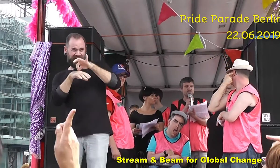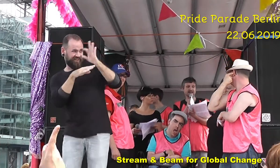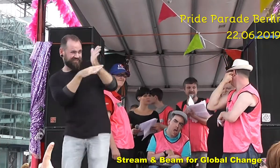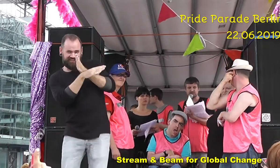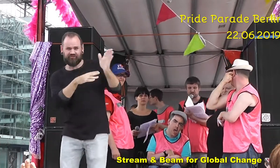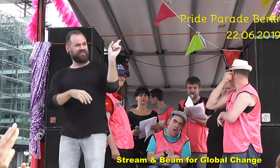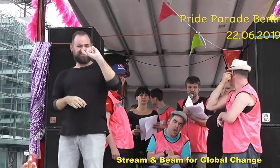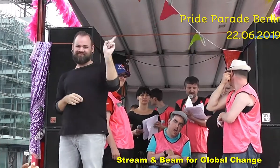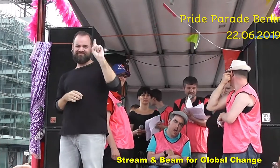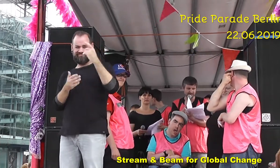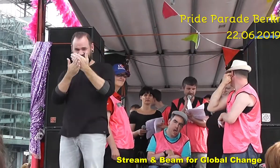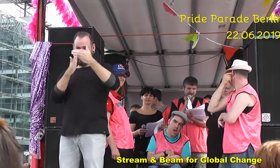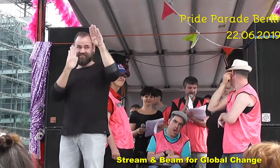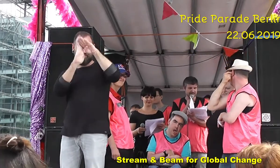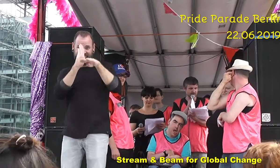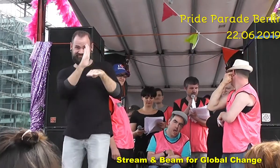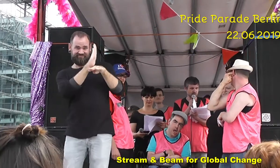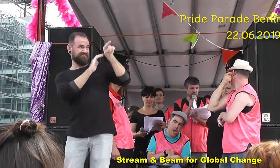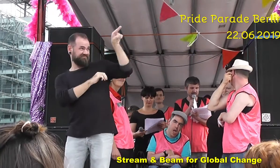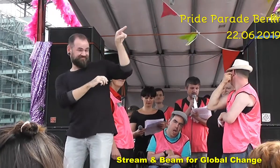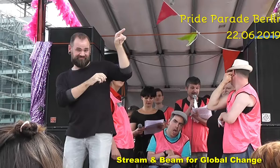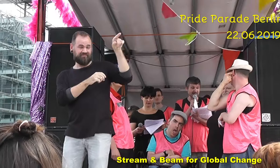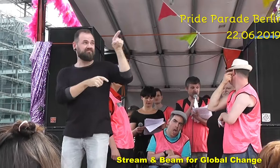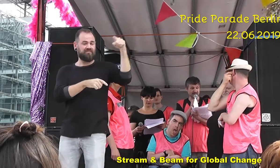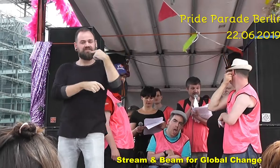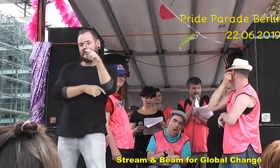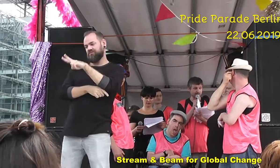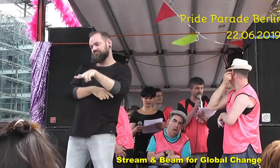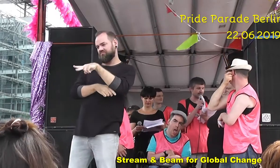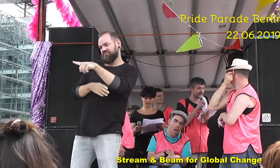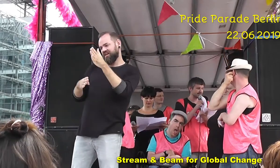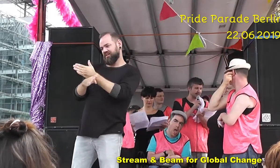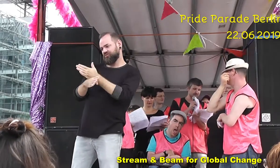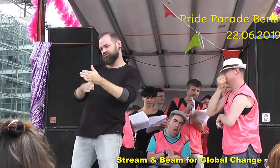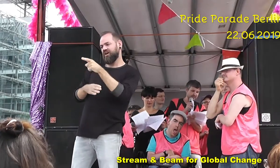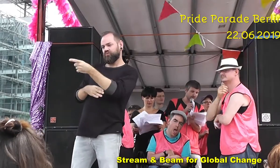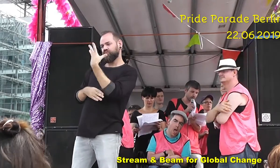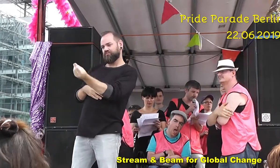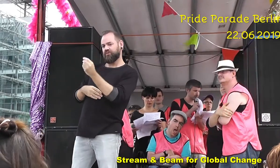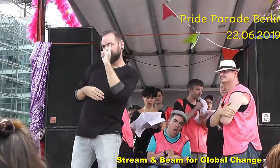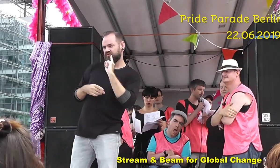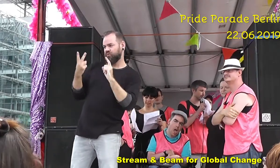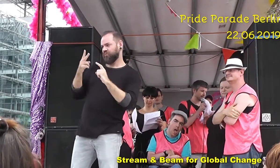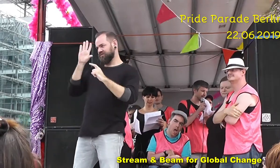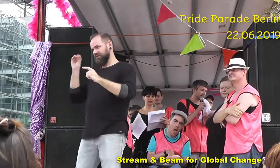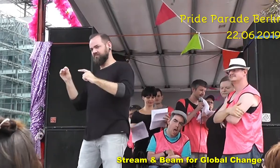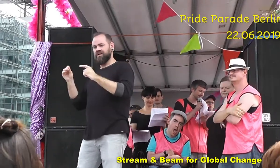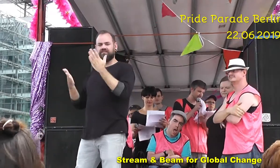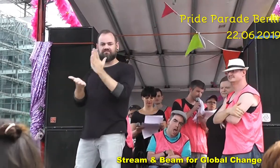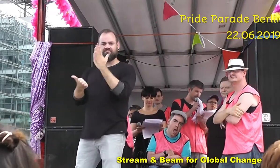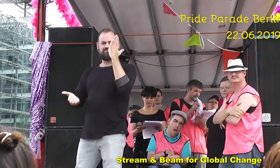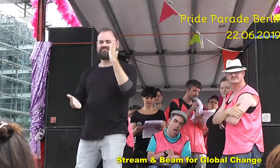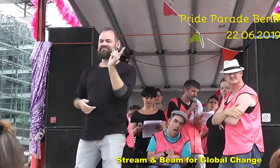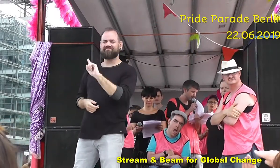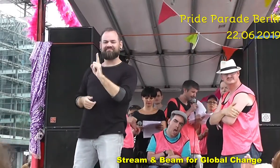dazu, das ist psychisch krank. Jede Person kann nur ein Geschlecht haben und zwar das, was bei der Geburt bestimmt wurde. Wer